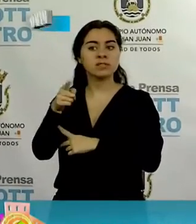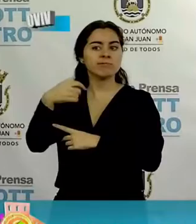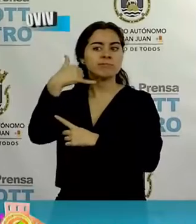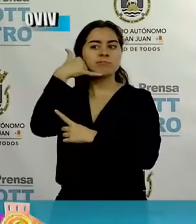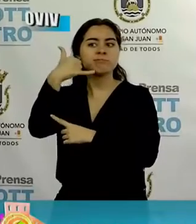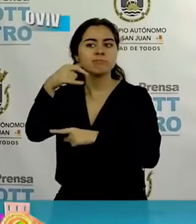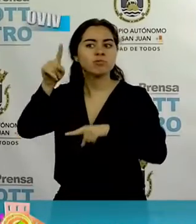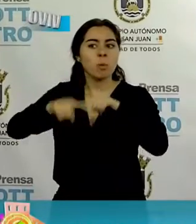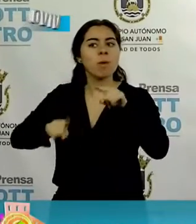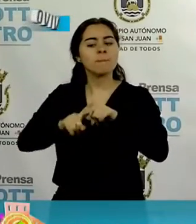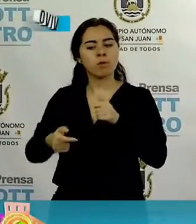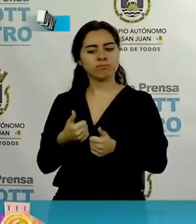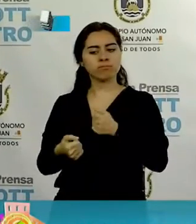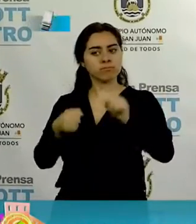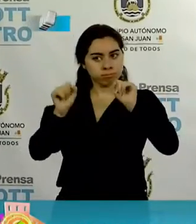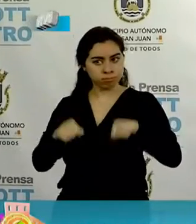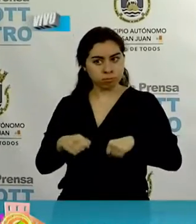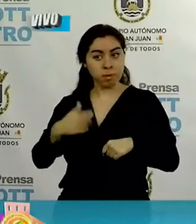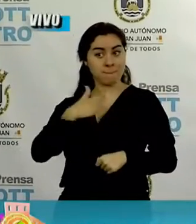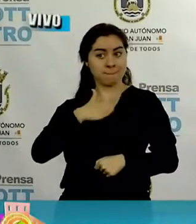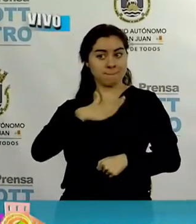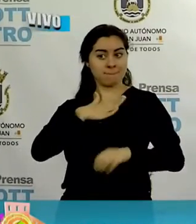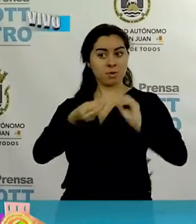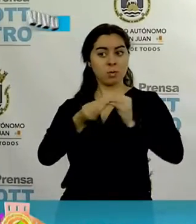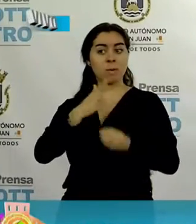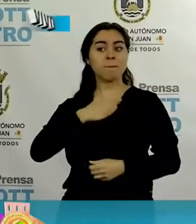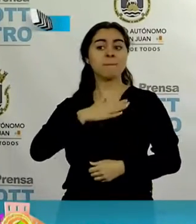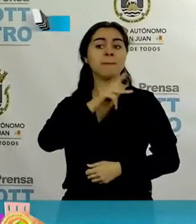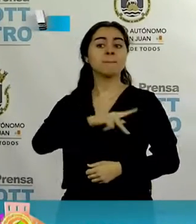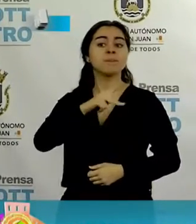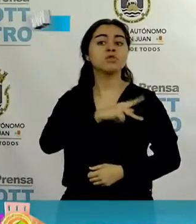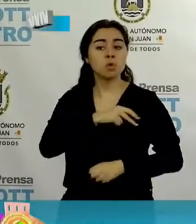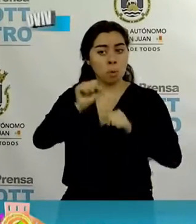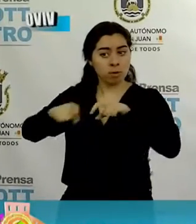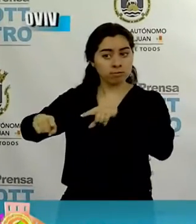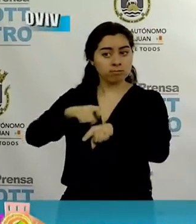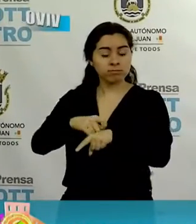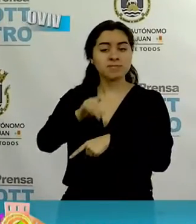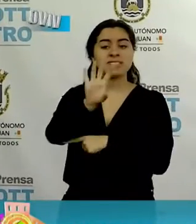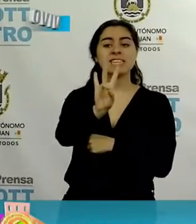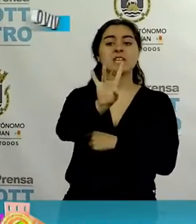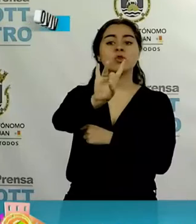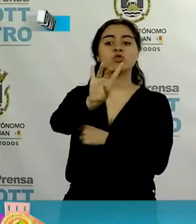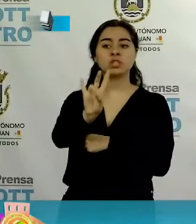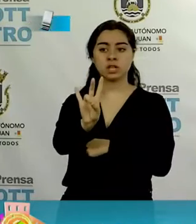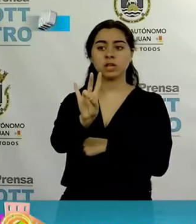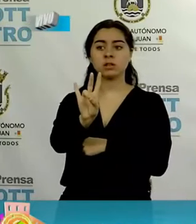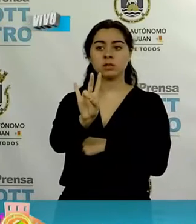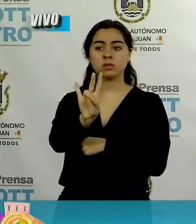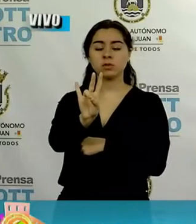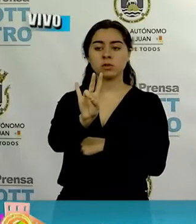llamar pero pueden textear, mi teléfono personal es 787